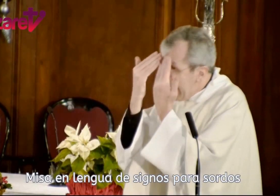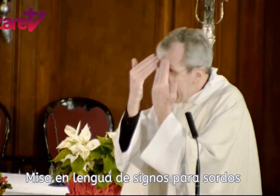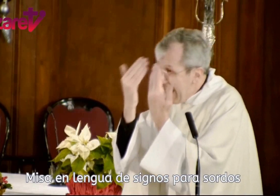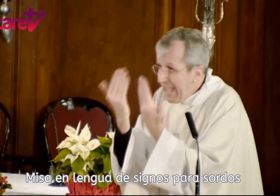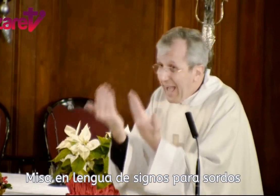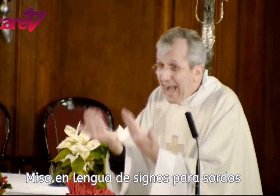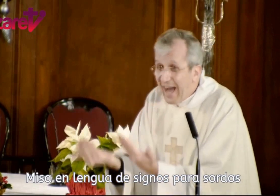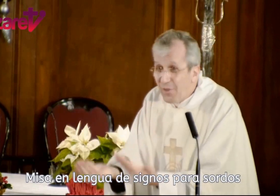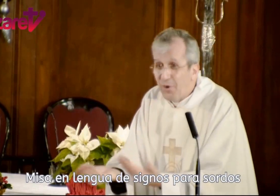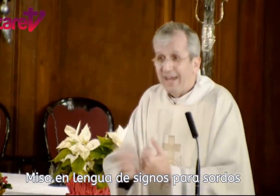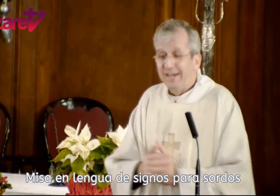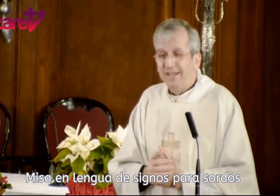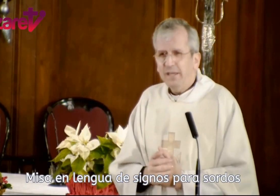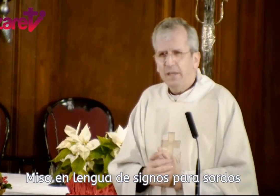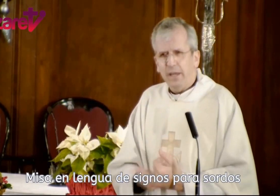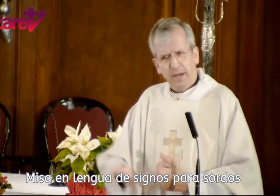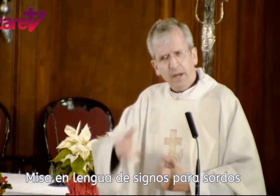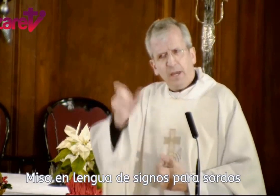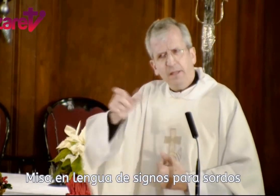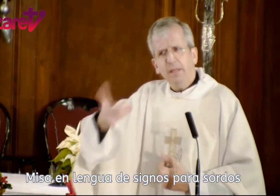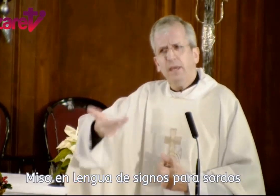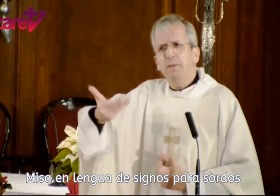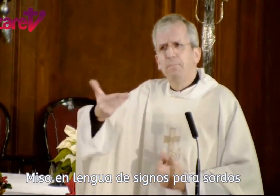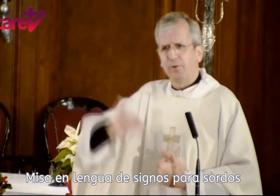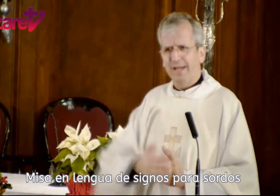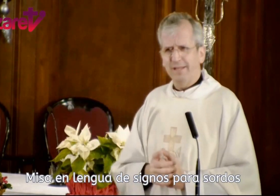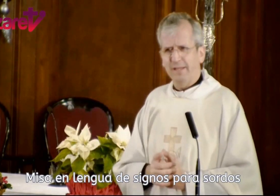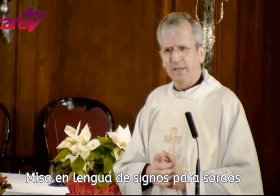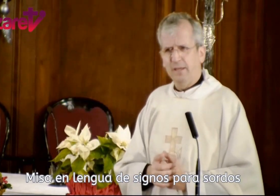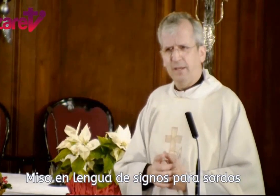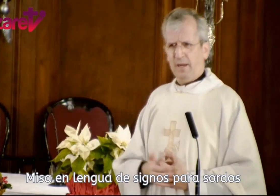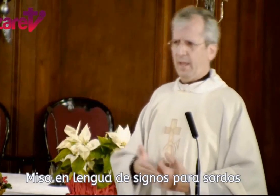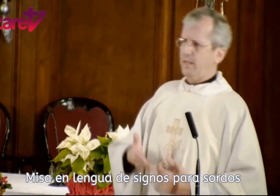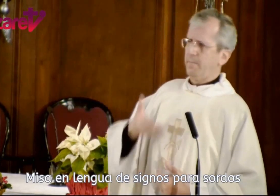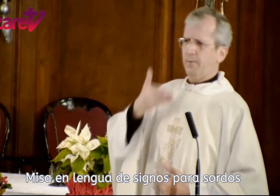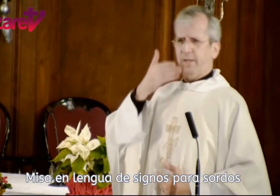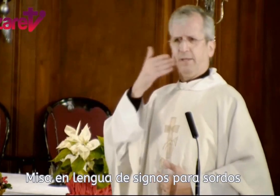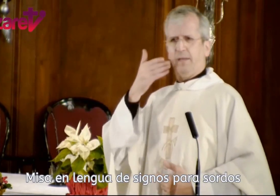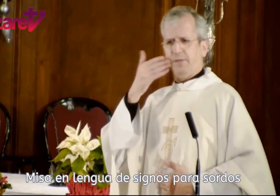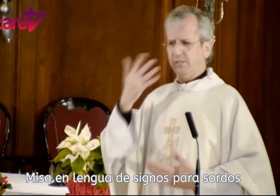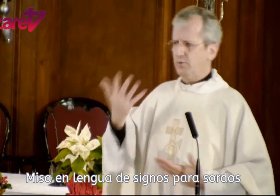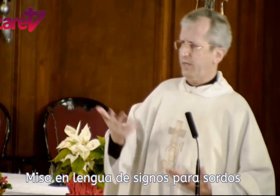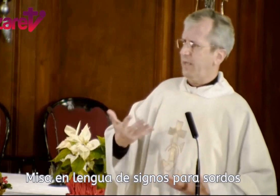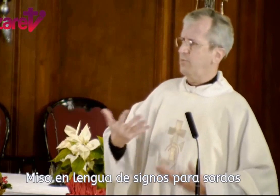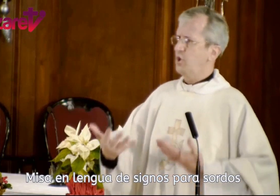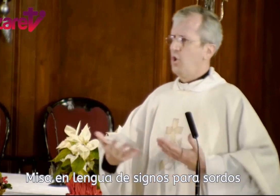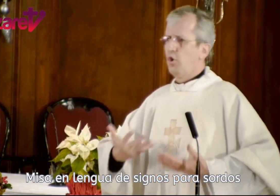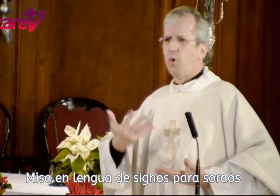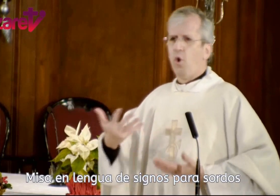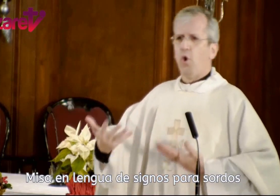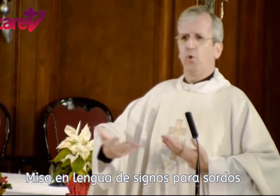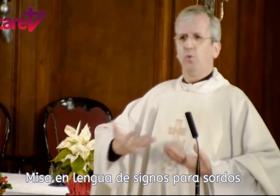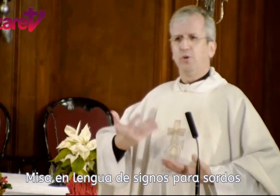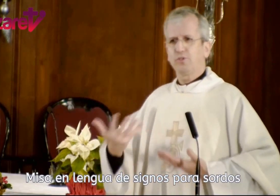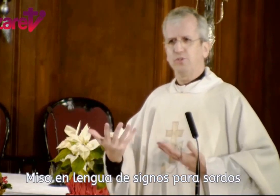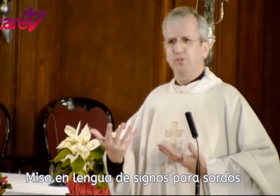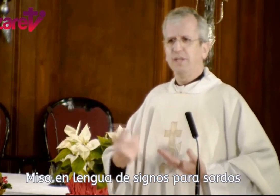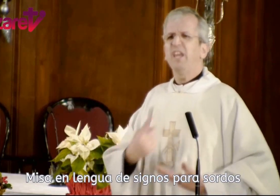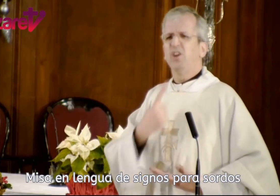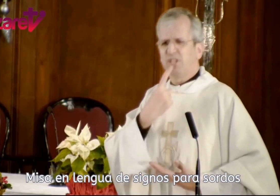Le adoran, eran gente importante y la gente importante a veces nos creemos como orgullosos y nos